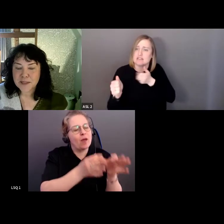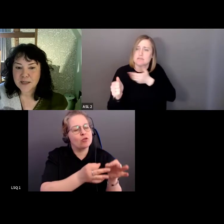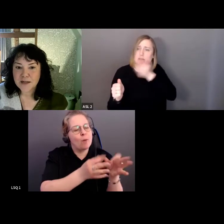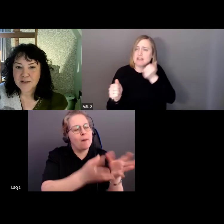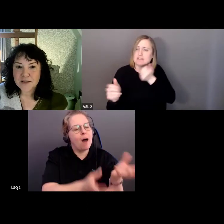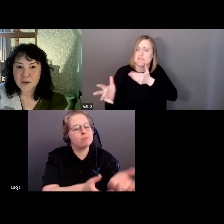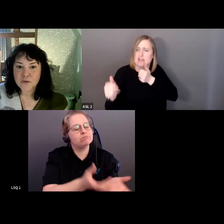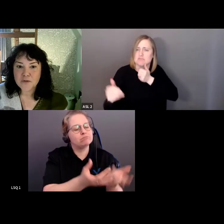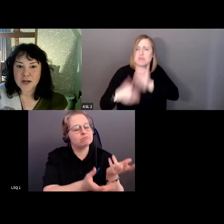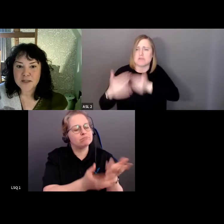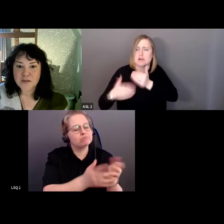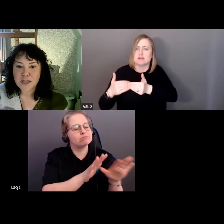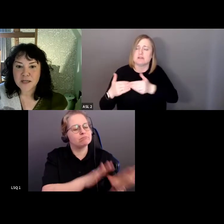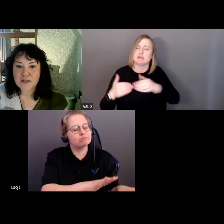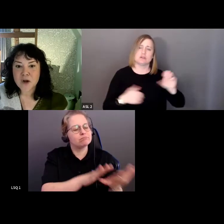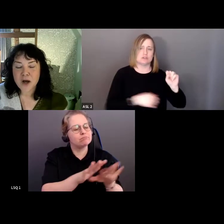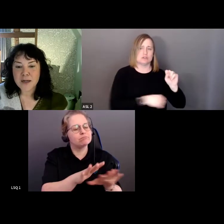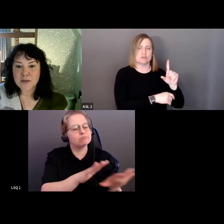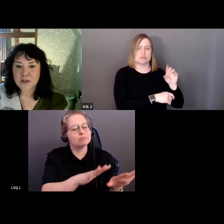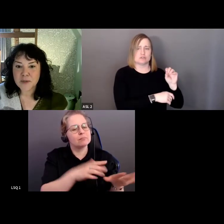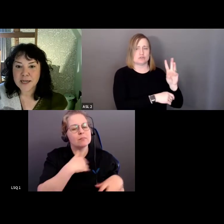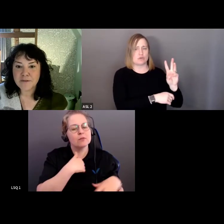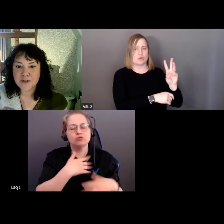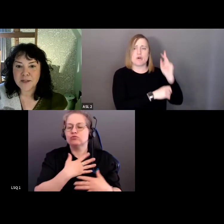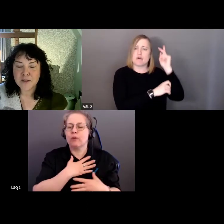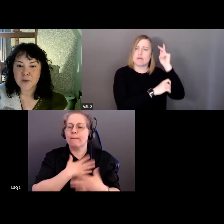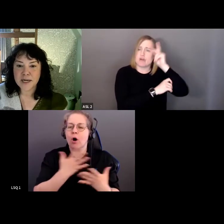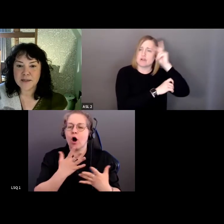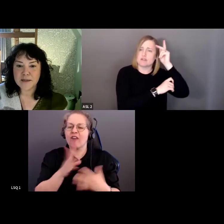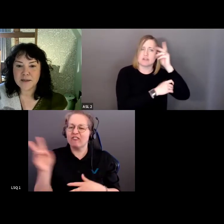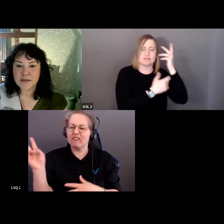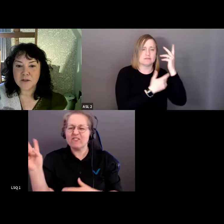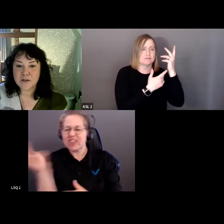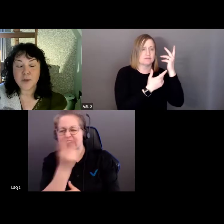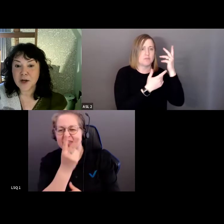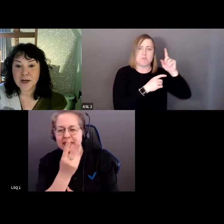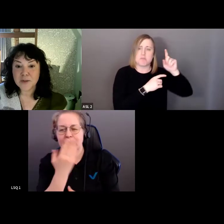Parce que je suis contre l'idée que tout ce qui va vite,'est mieux.